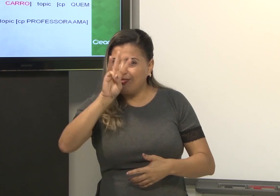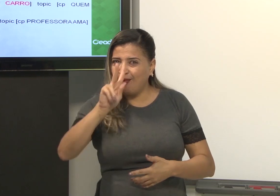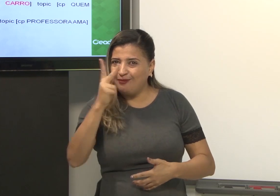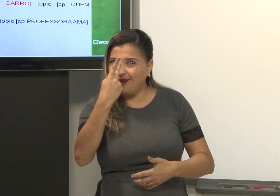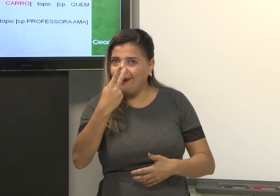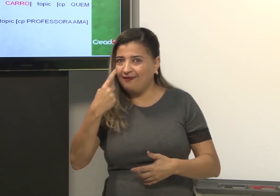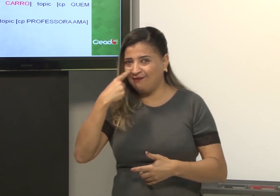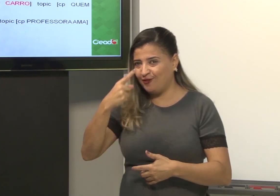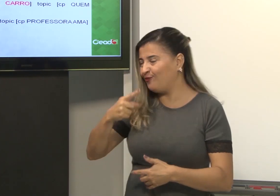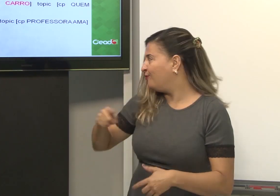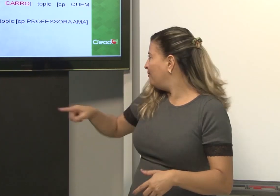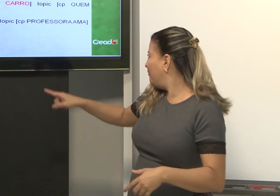o WH aqui?